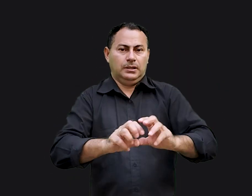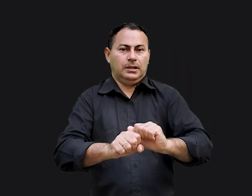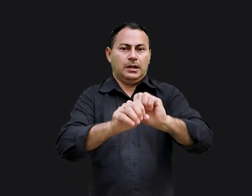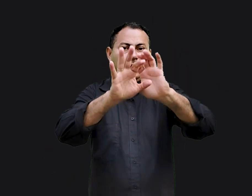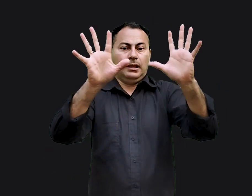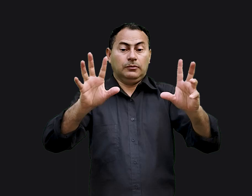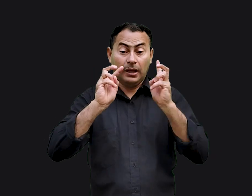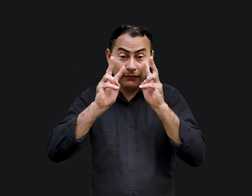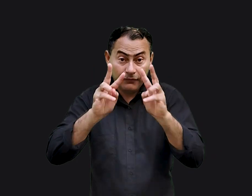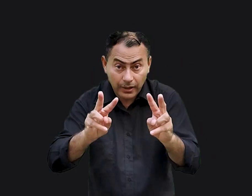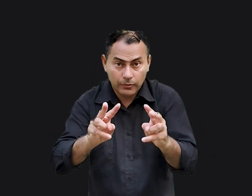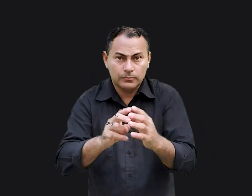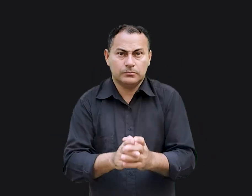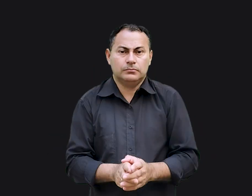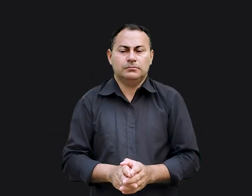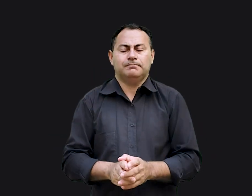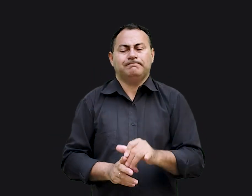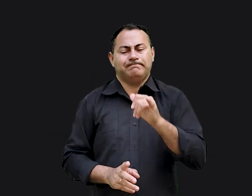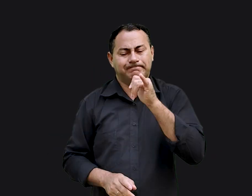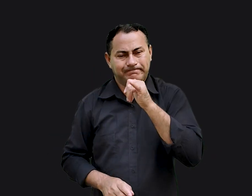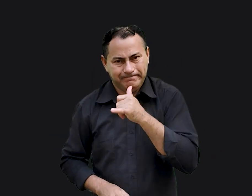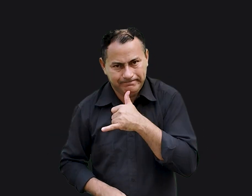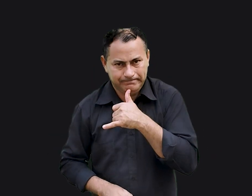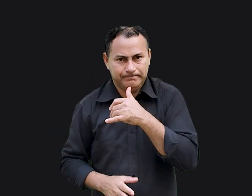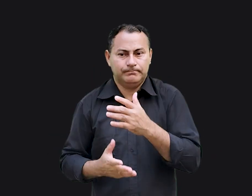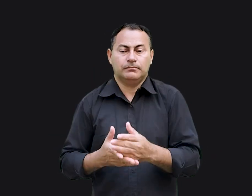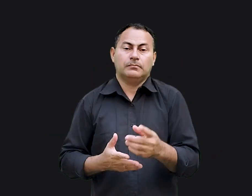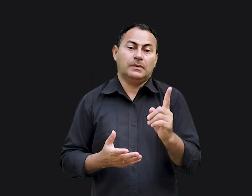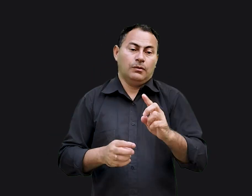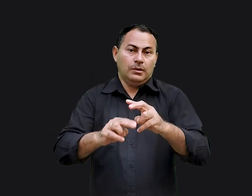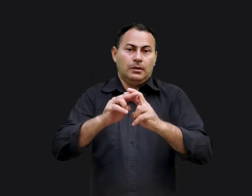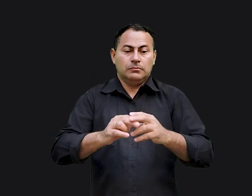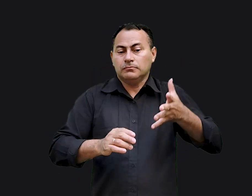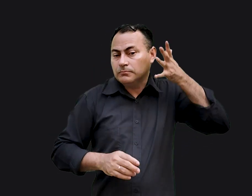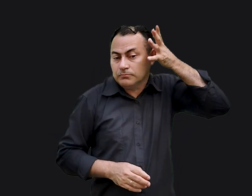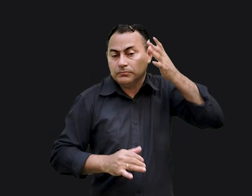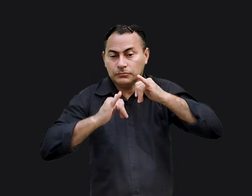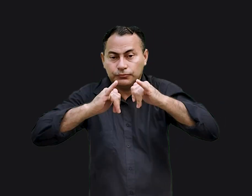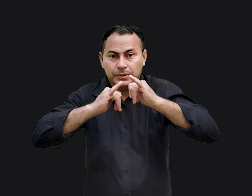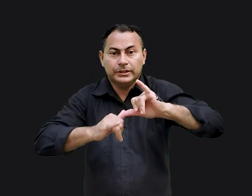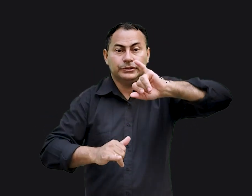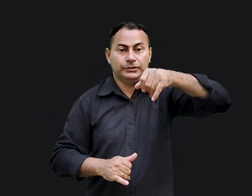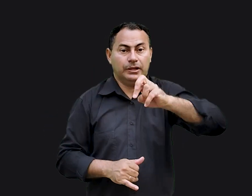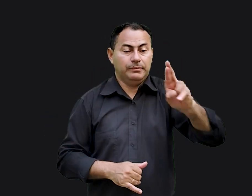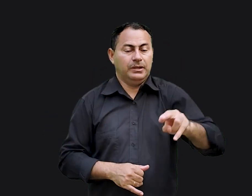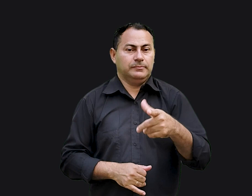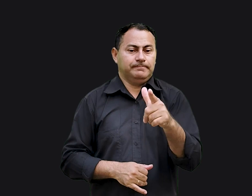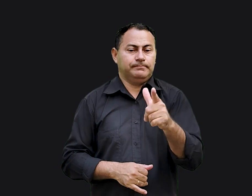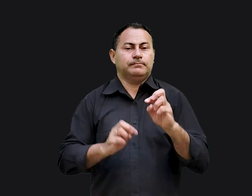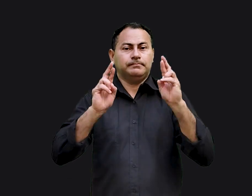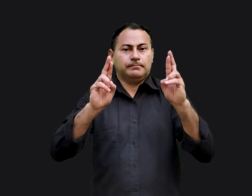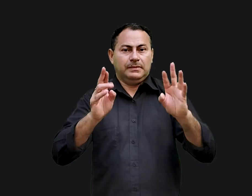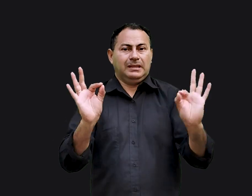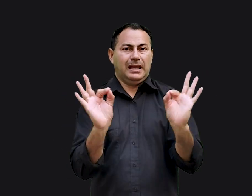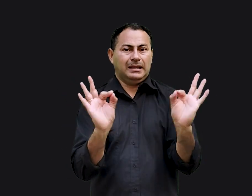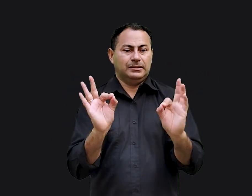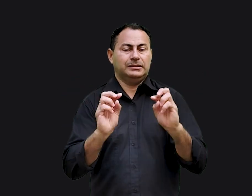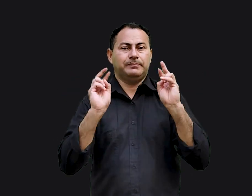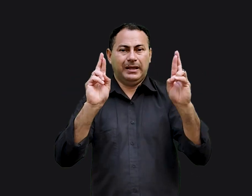cativo e é claro viam isso como uma calamidade. Se não fosse pelas pregações de Jeremias eles não teriam esperança